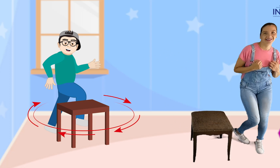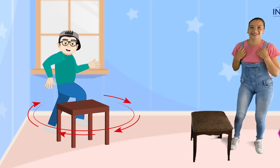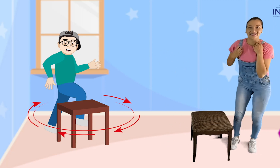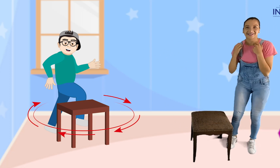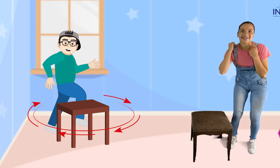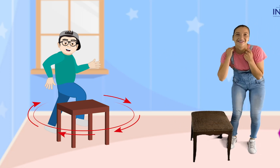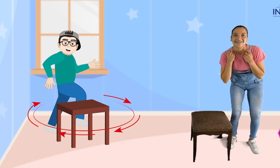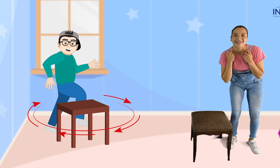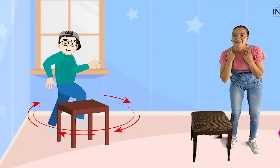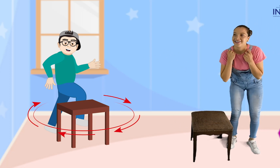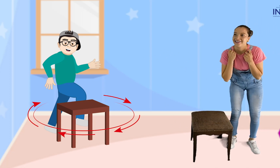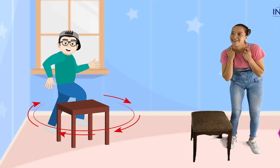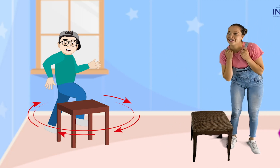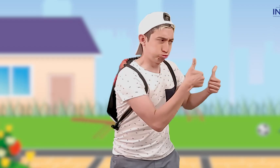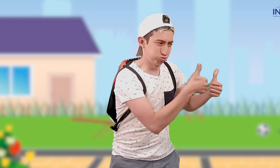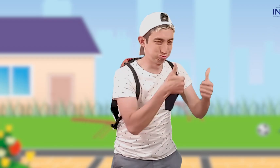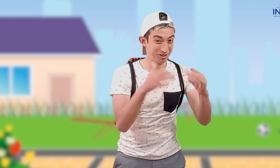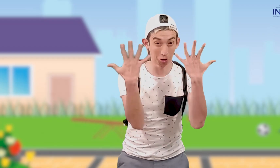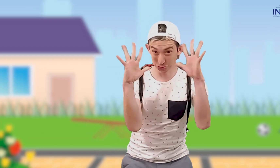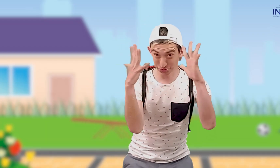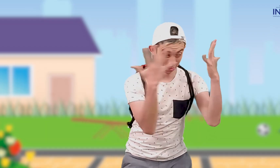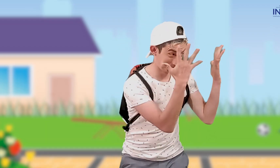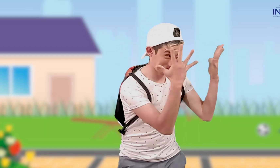¡Listo! ¡Muy bien! ¡Felicitaciones!